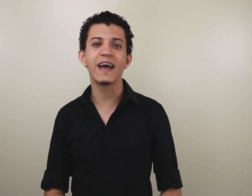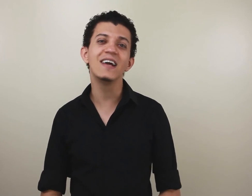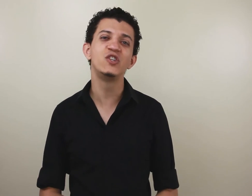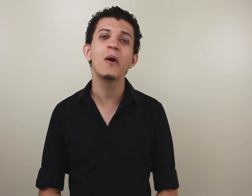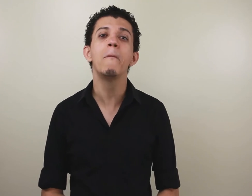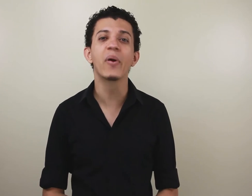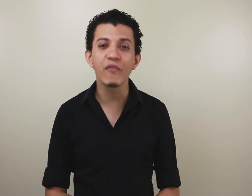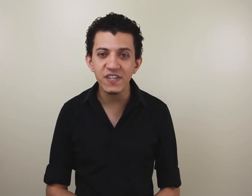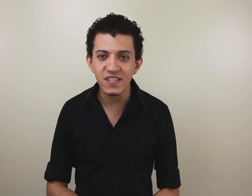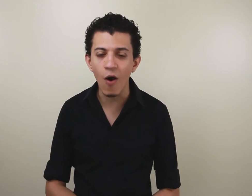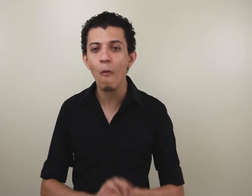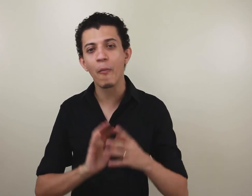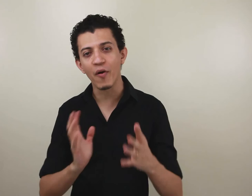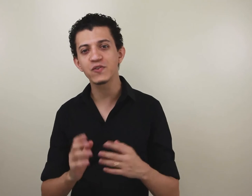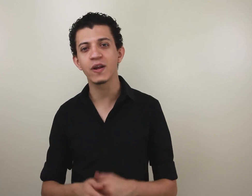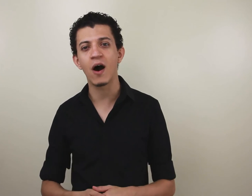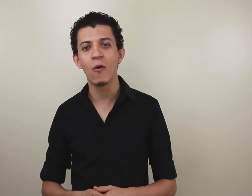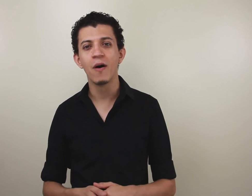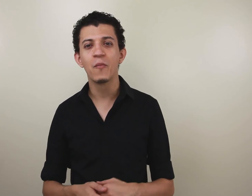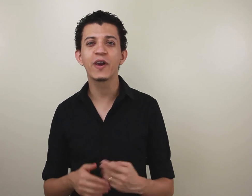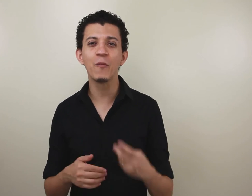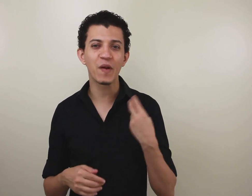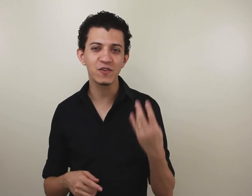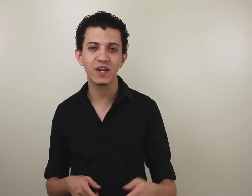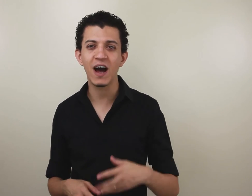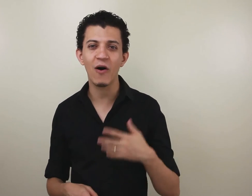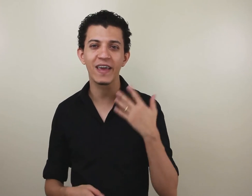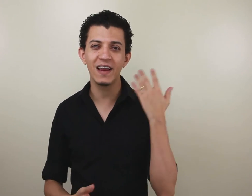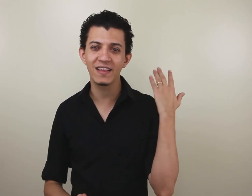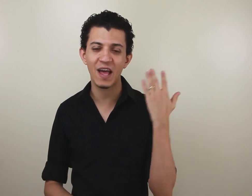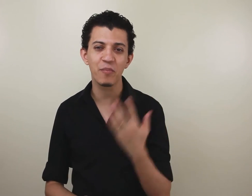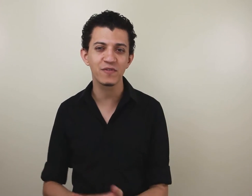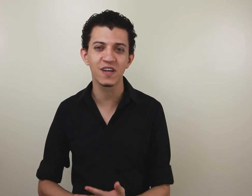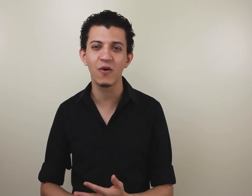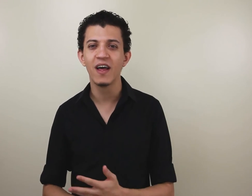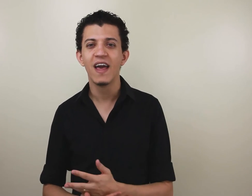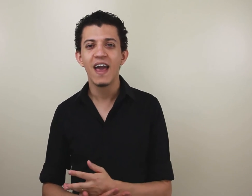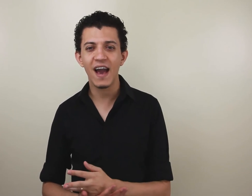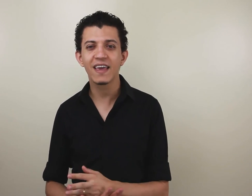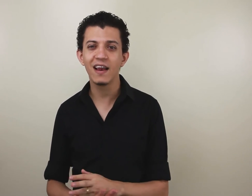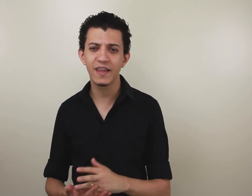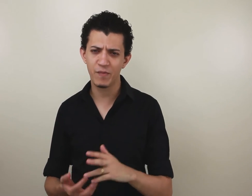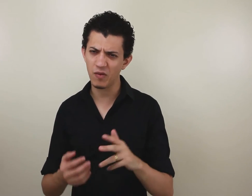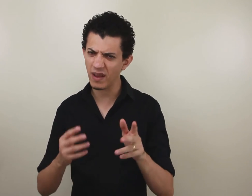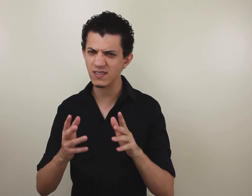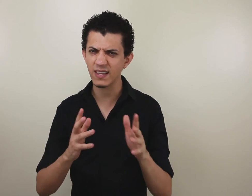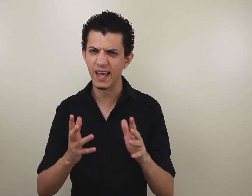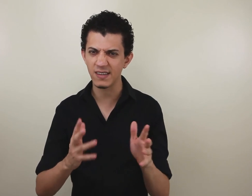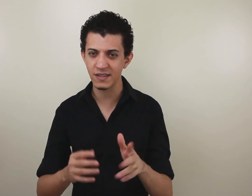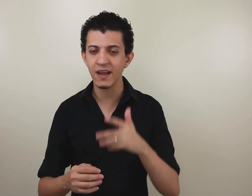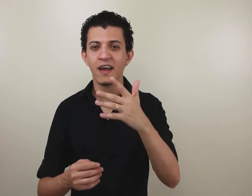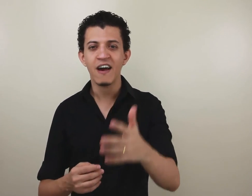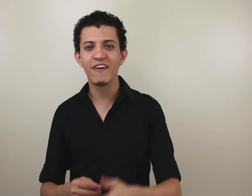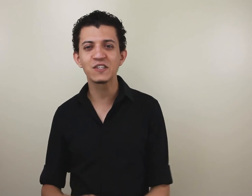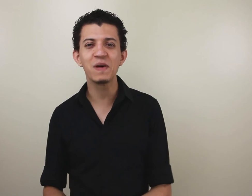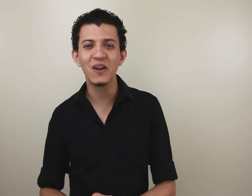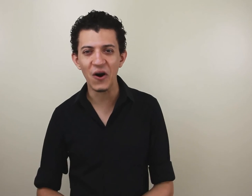ideia de profissão, profissional. Porque o profissional, aquele que tem a profissão, é aquele que, pelo menos em tese, faz o melhor